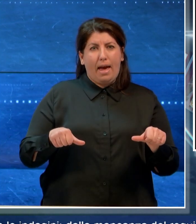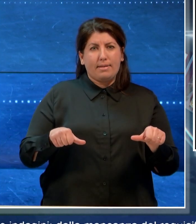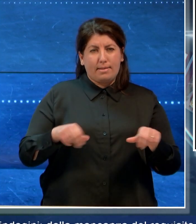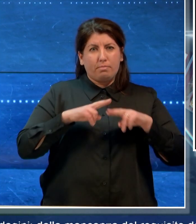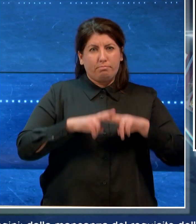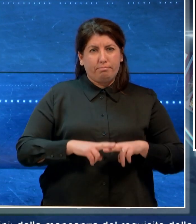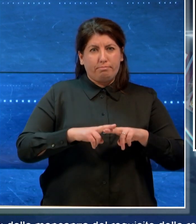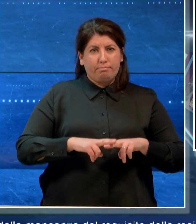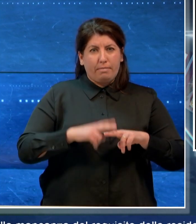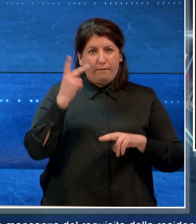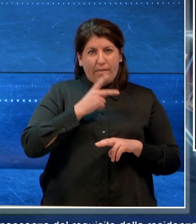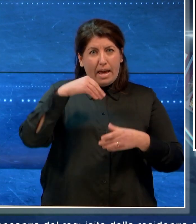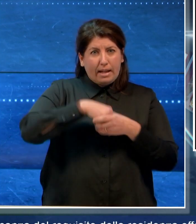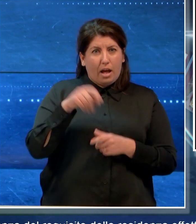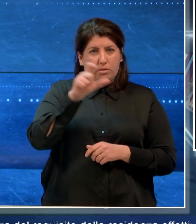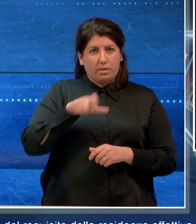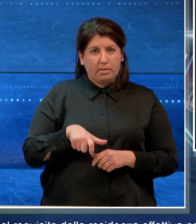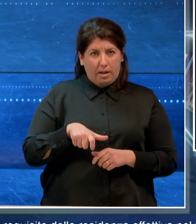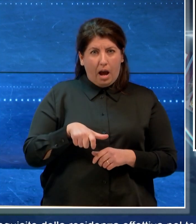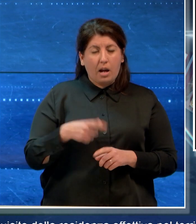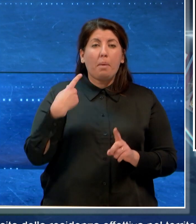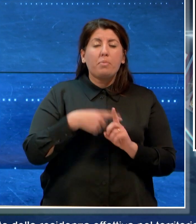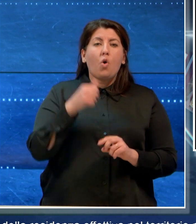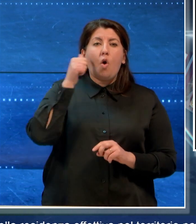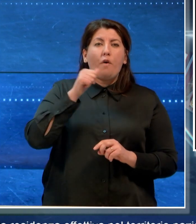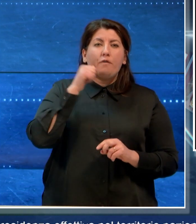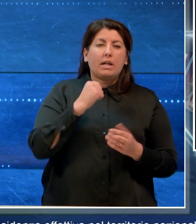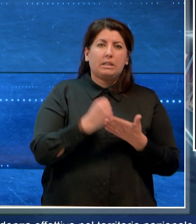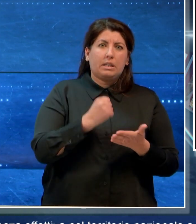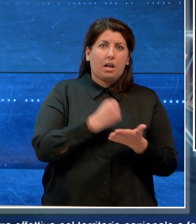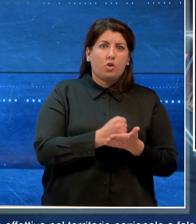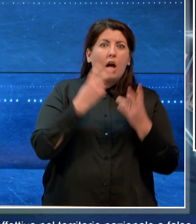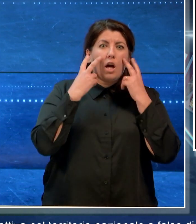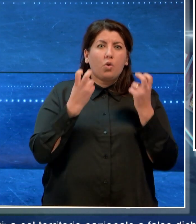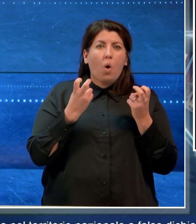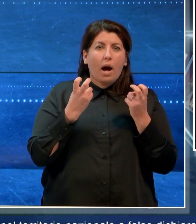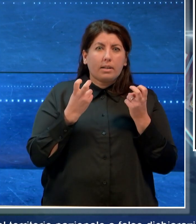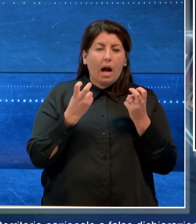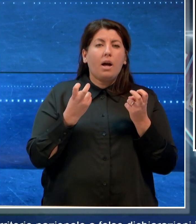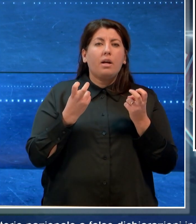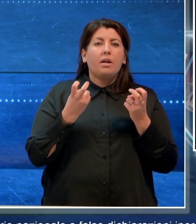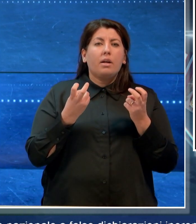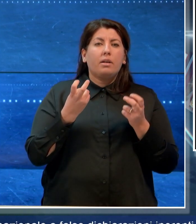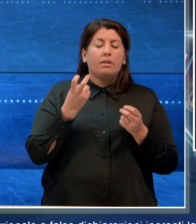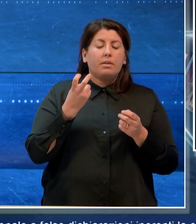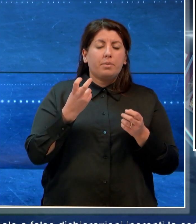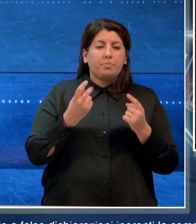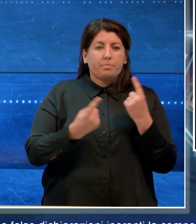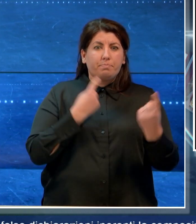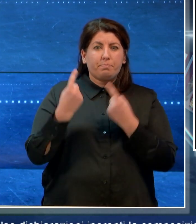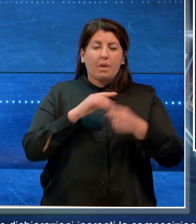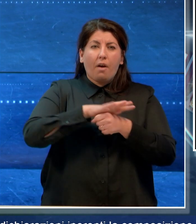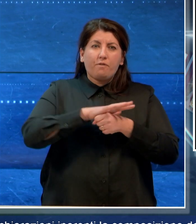territorio nazionale ha false dichiarazioni inerenti la composizione del nucleo